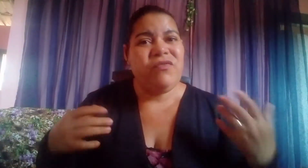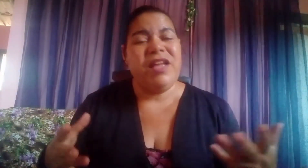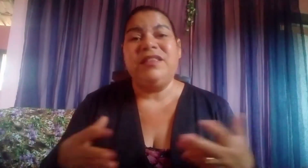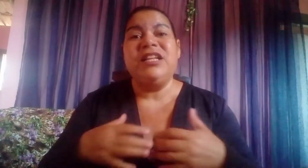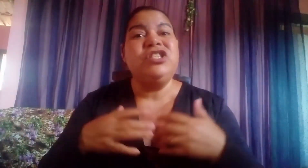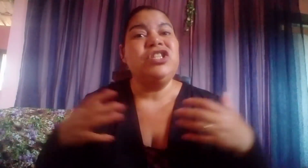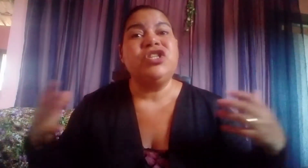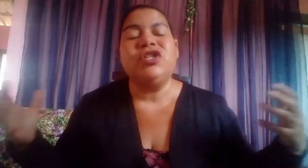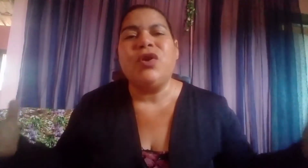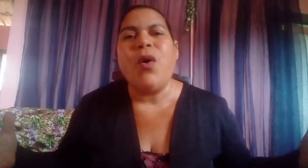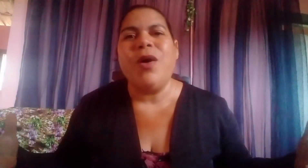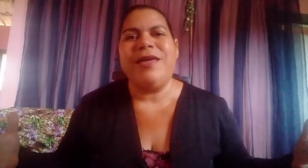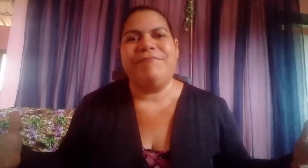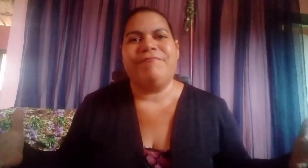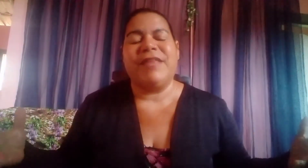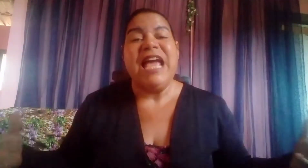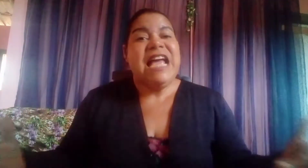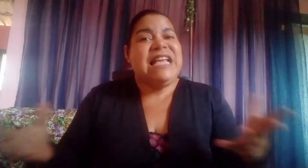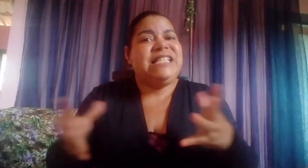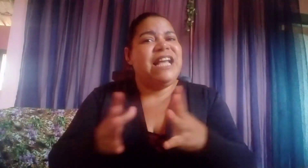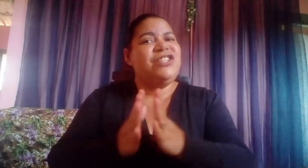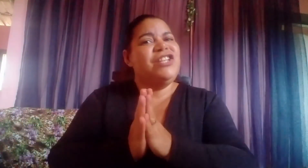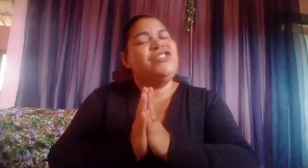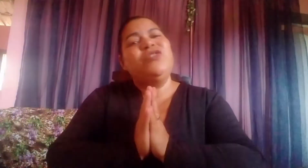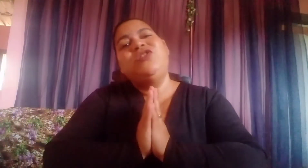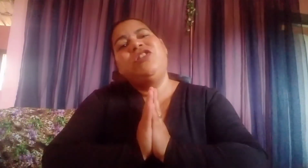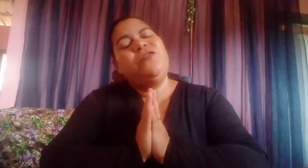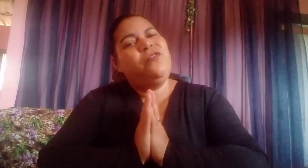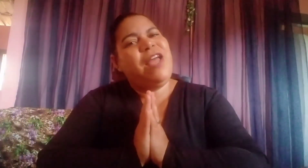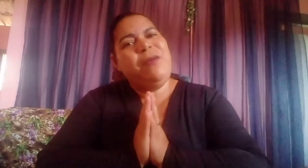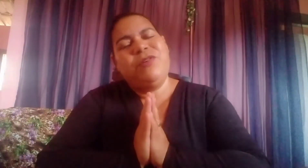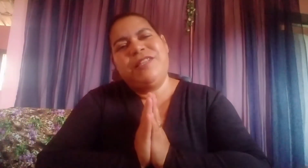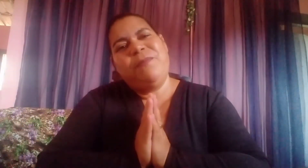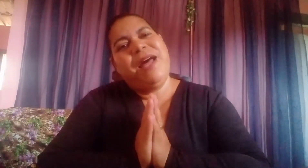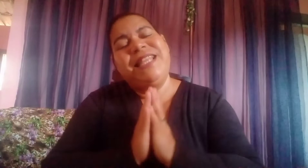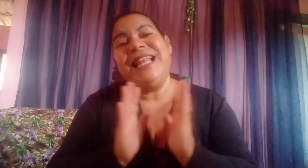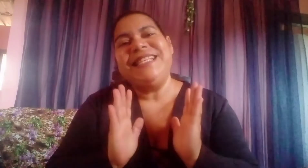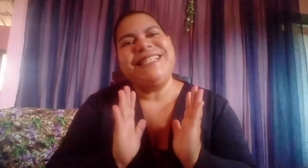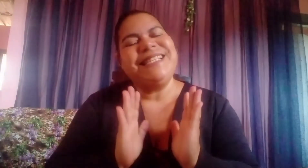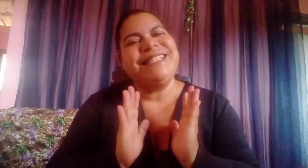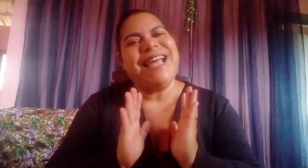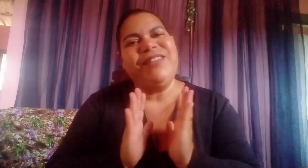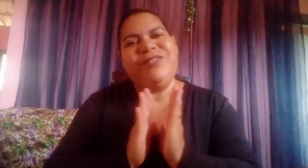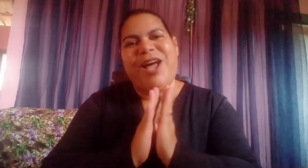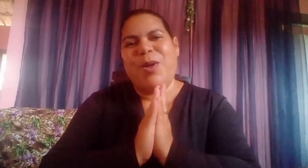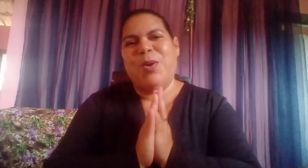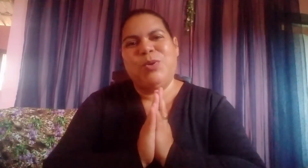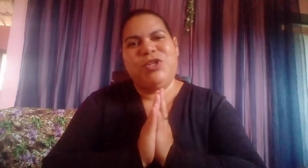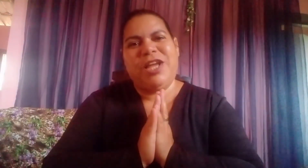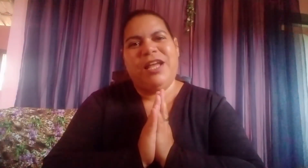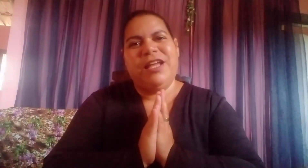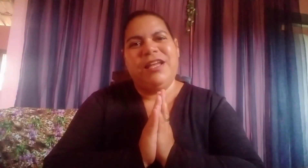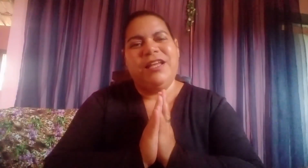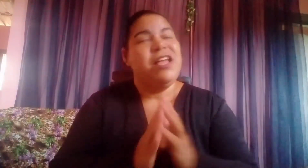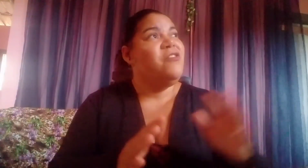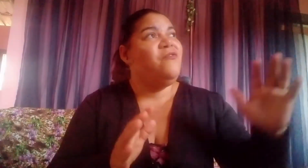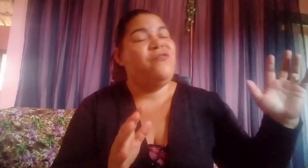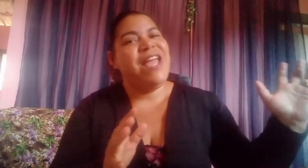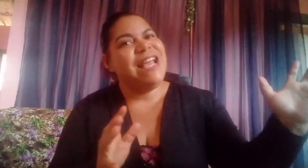vento, Ele destrói. E se a gente não estiver, meus amados, ali cessado na rocha. Vem